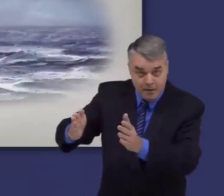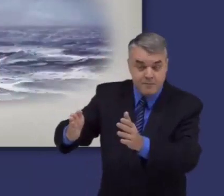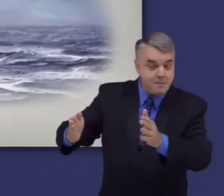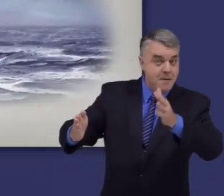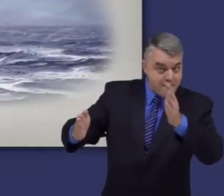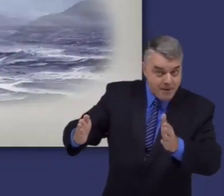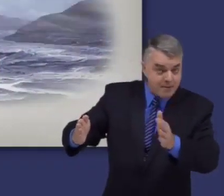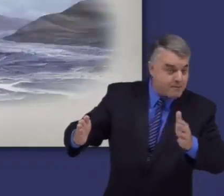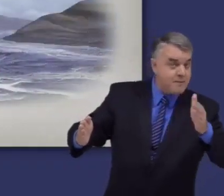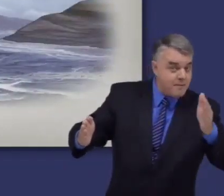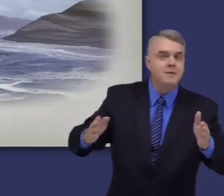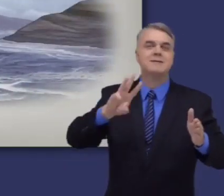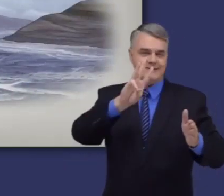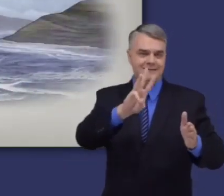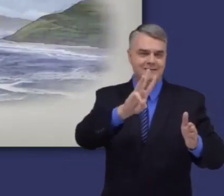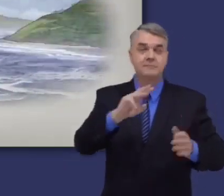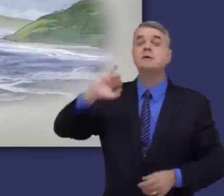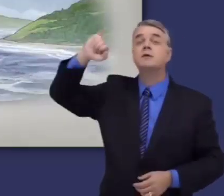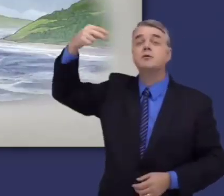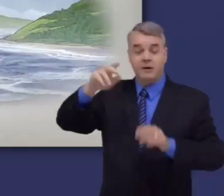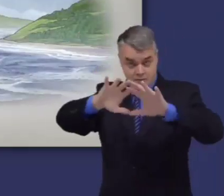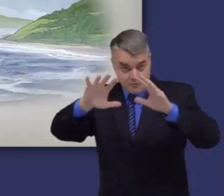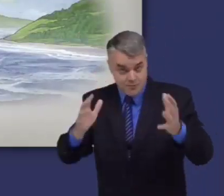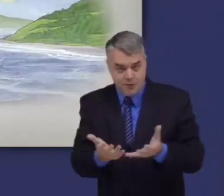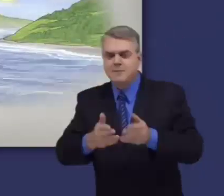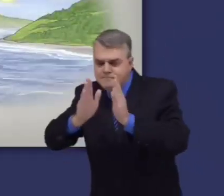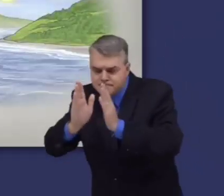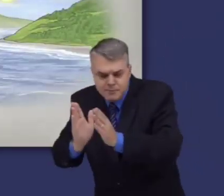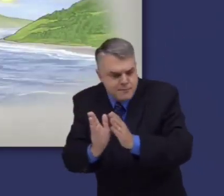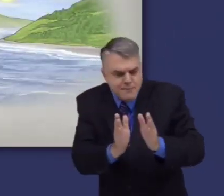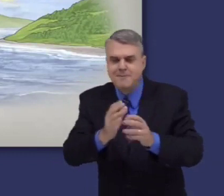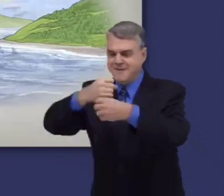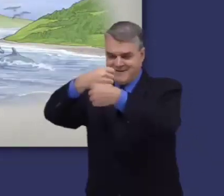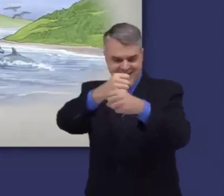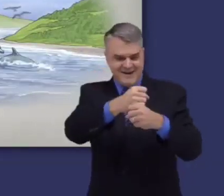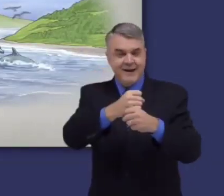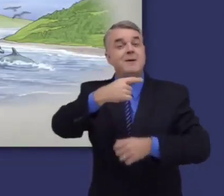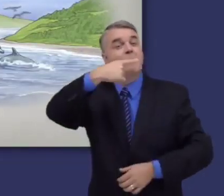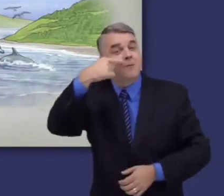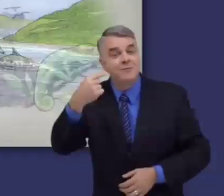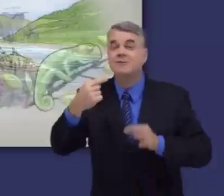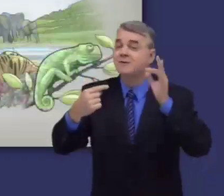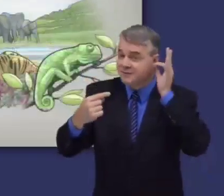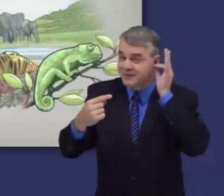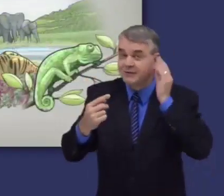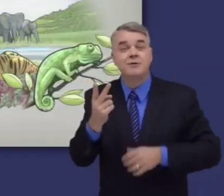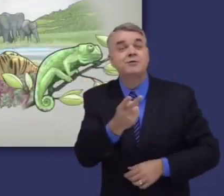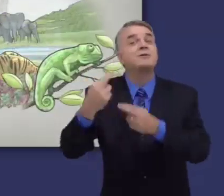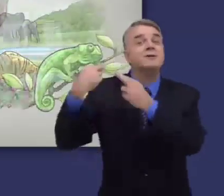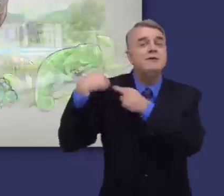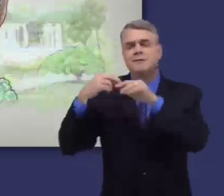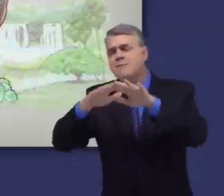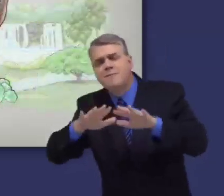en seis periodos de tiempo llamados días, preparó la tierra para los humanos. Después, Dios creó al primer hombre y a la